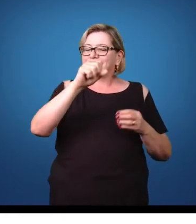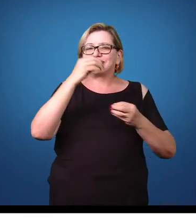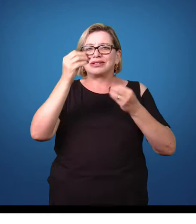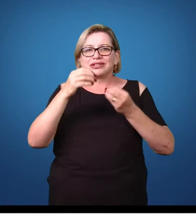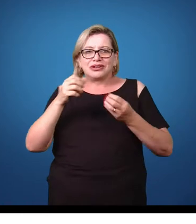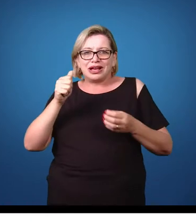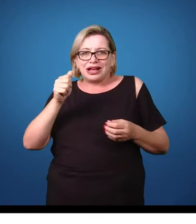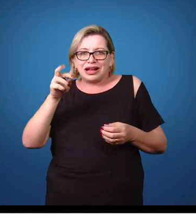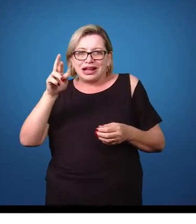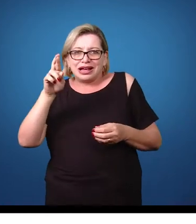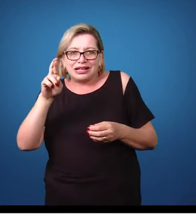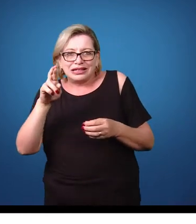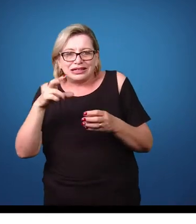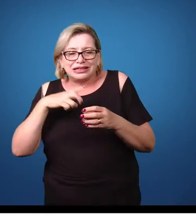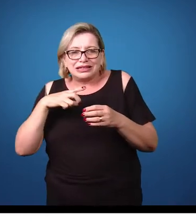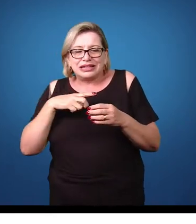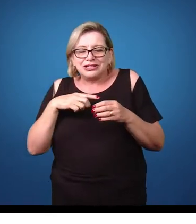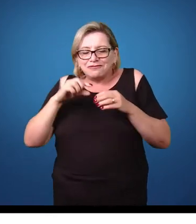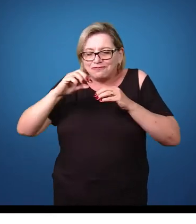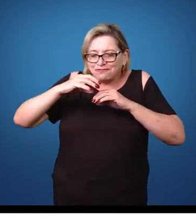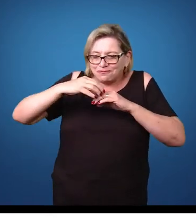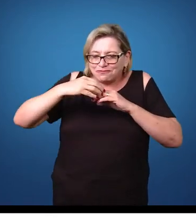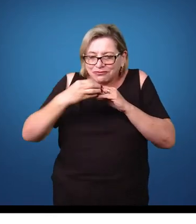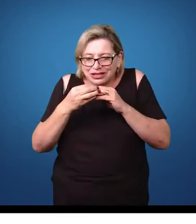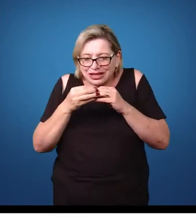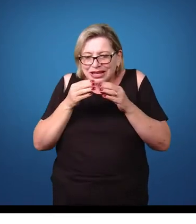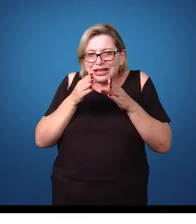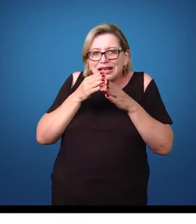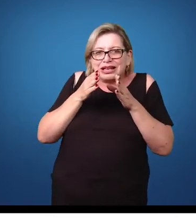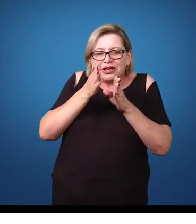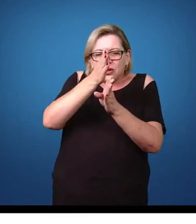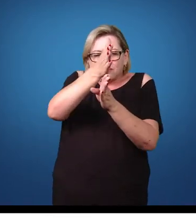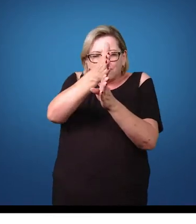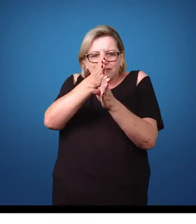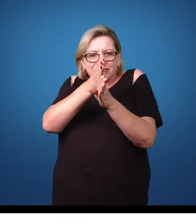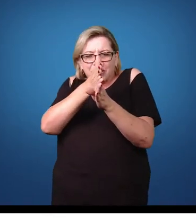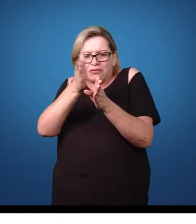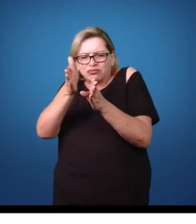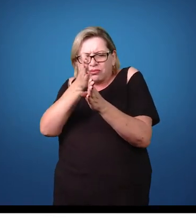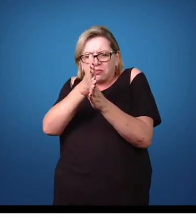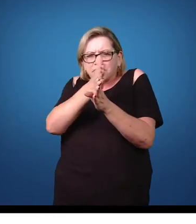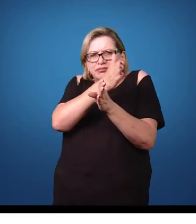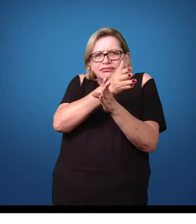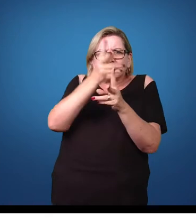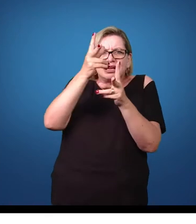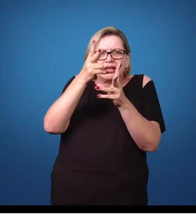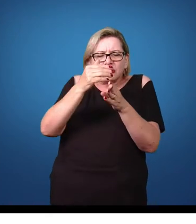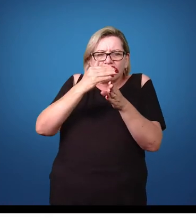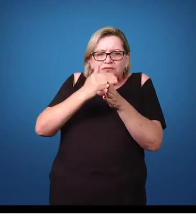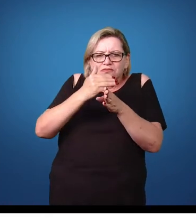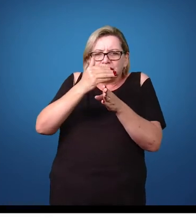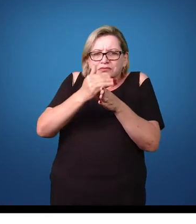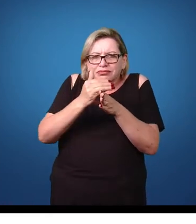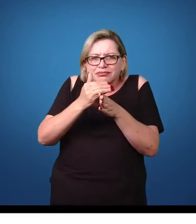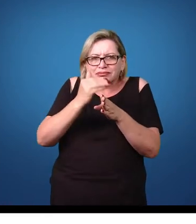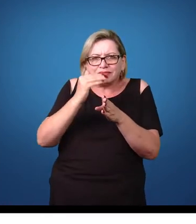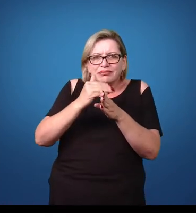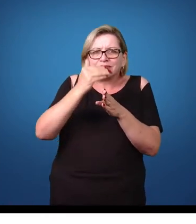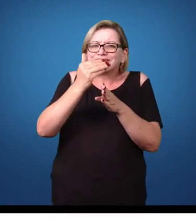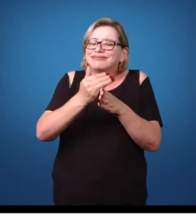com apêndice articulados, de simetria bilateral, segmentados.